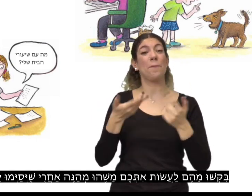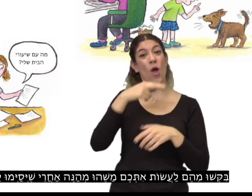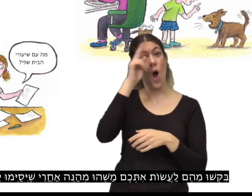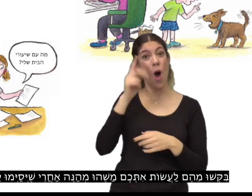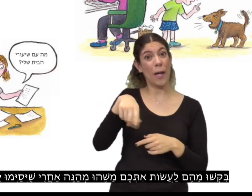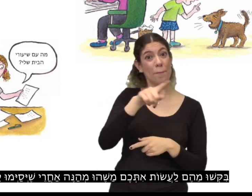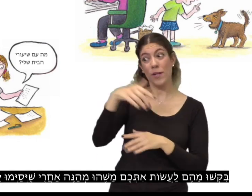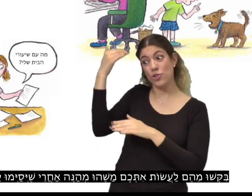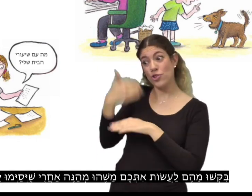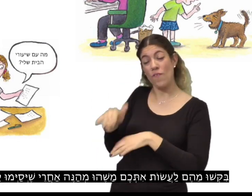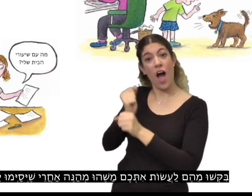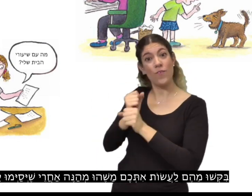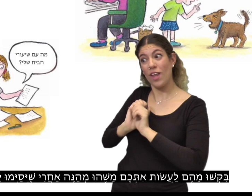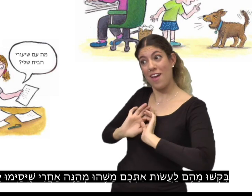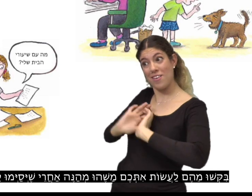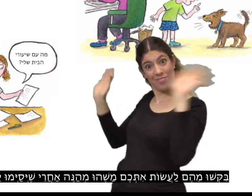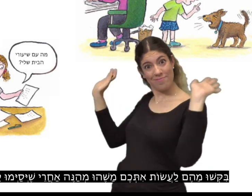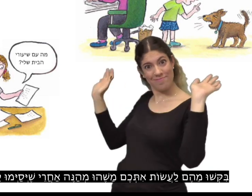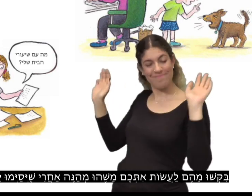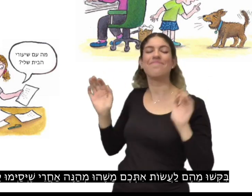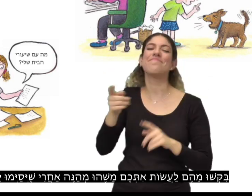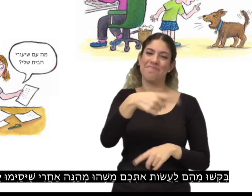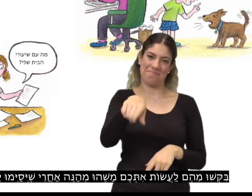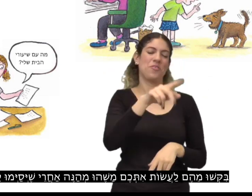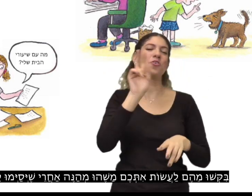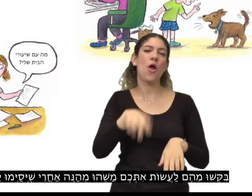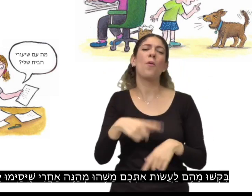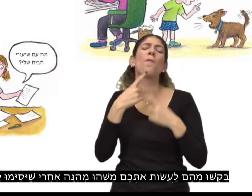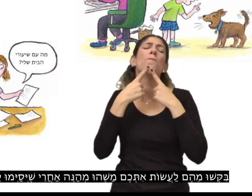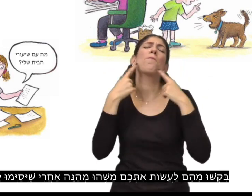בקשו מהם לעשות איתכם משהו מענה אחרי שיסיימו לעבוד.